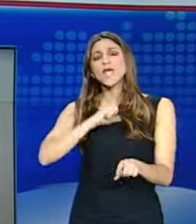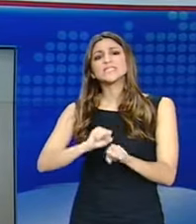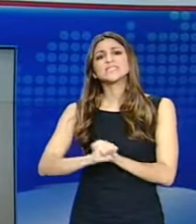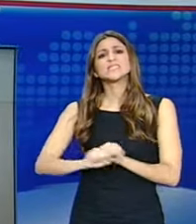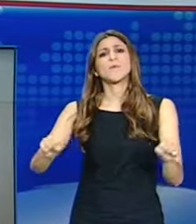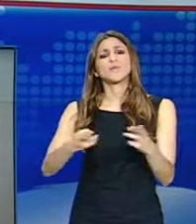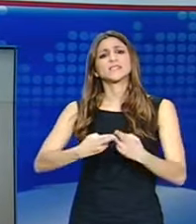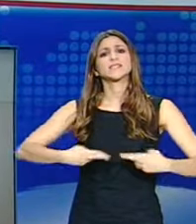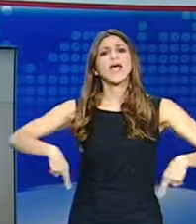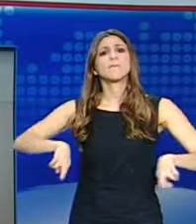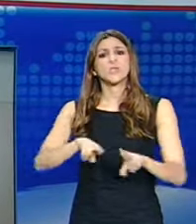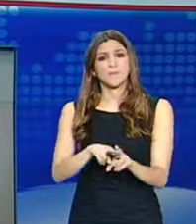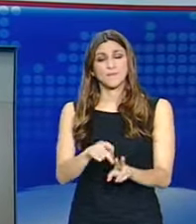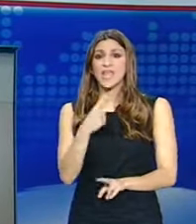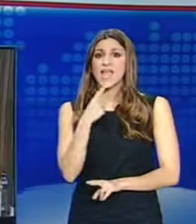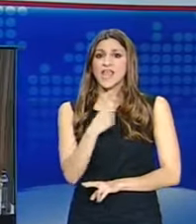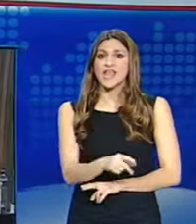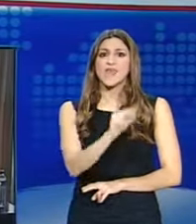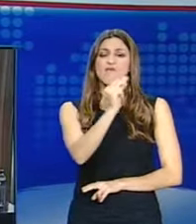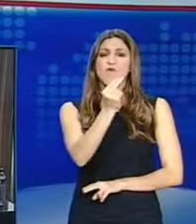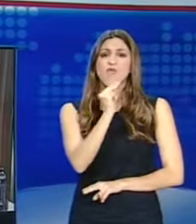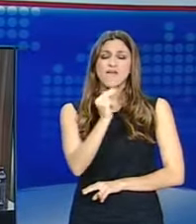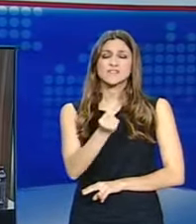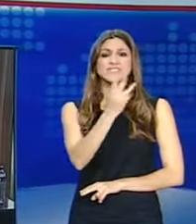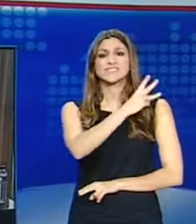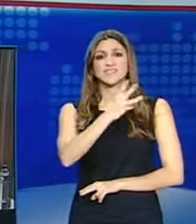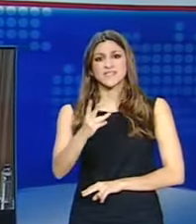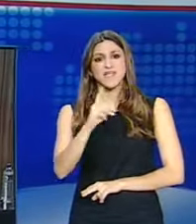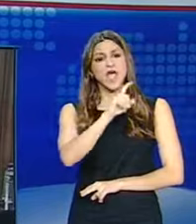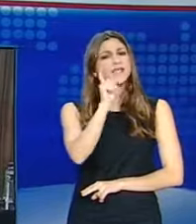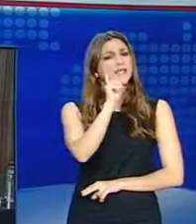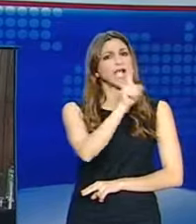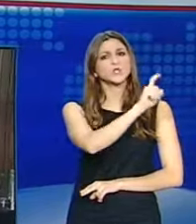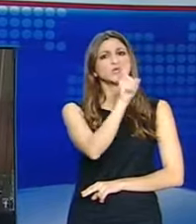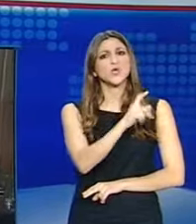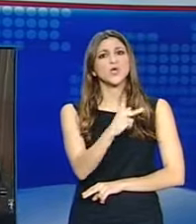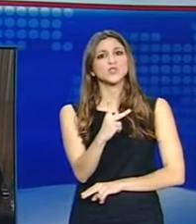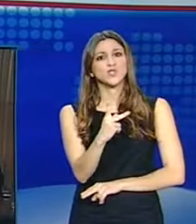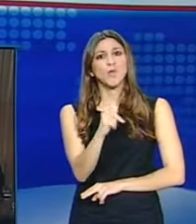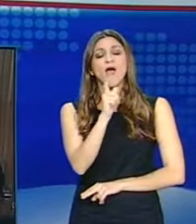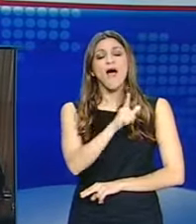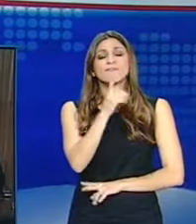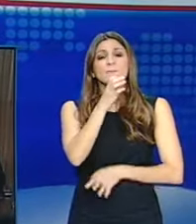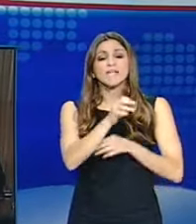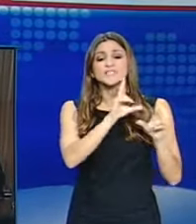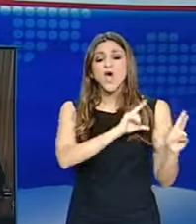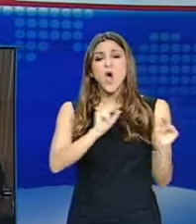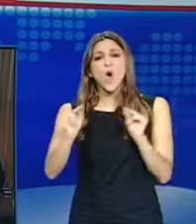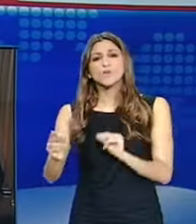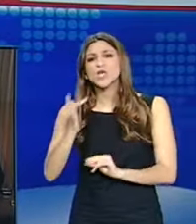αλλά και από άλλους βουλευτές της κυβερνητικής πλειοψηφίας. Οι βουλευτές κάνουν λόγο για στημένη, φασιστική, γελία παράσταση Κασιβιάρη και